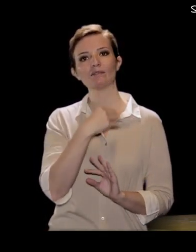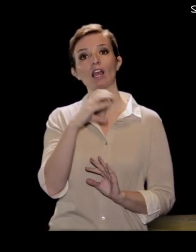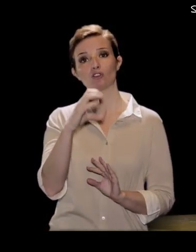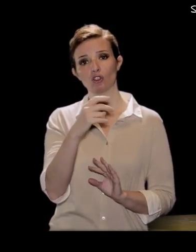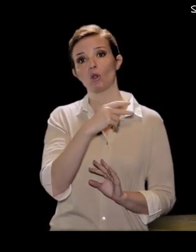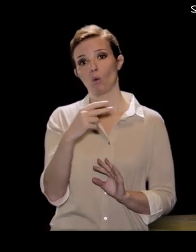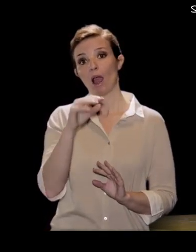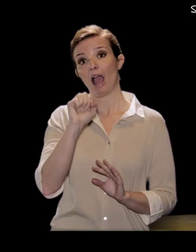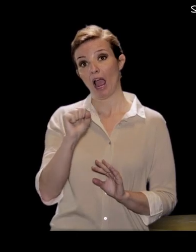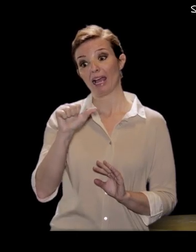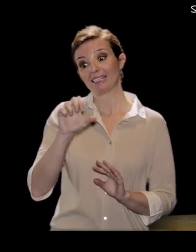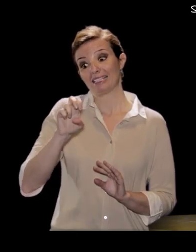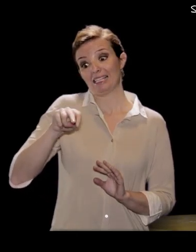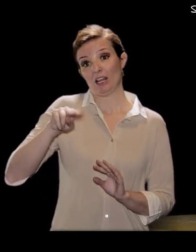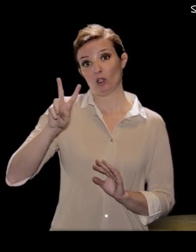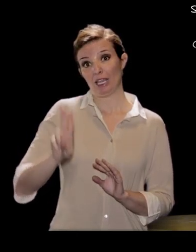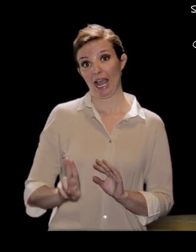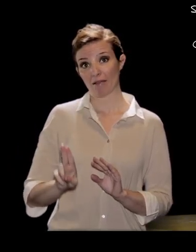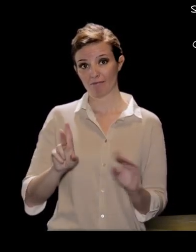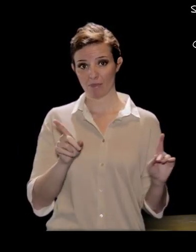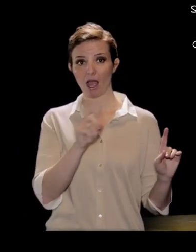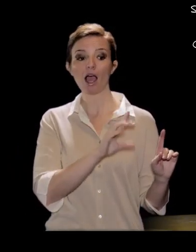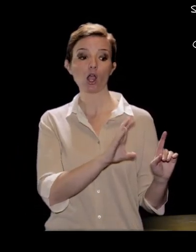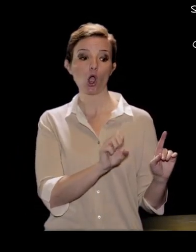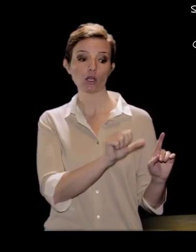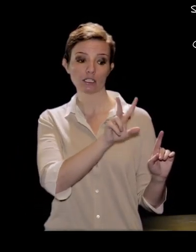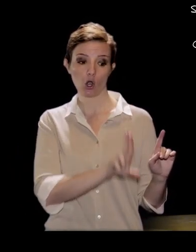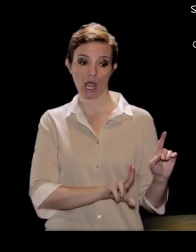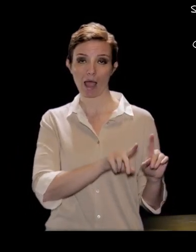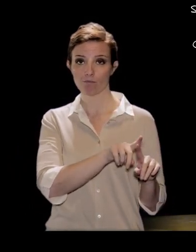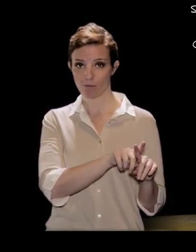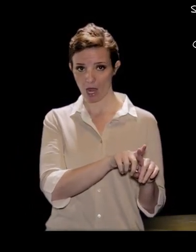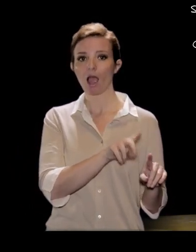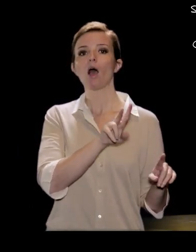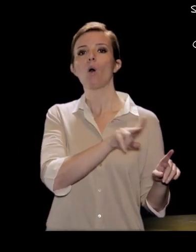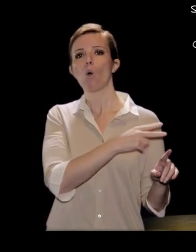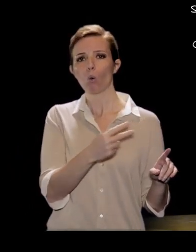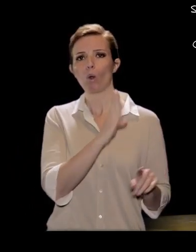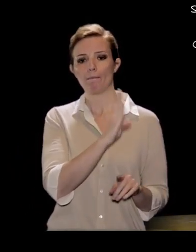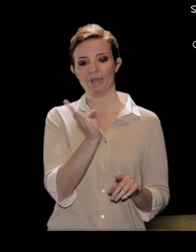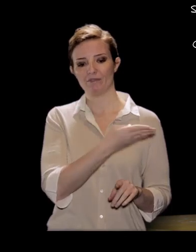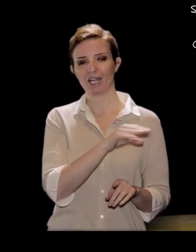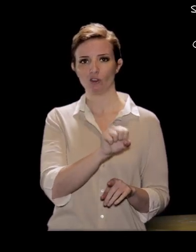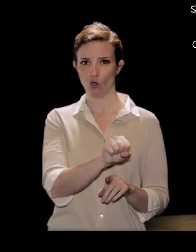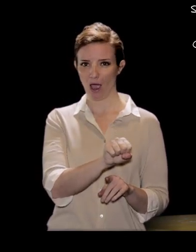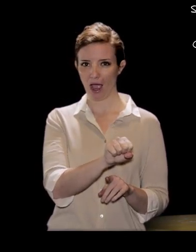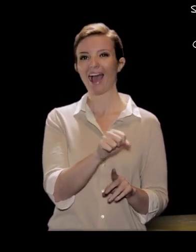seno di gamma, il coseno di gamma è uguale a B fratto A, e quindi B